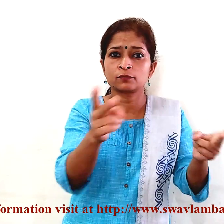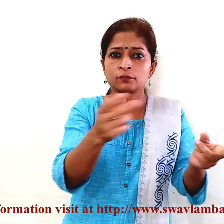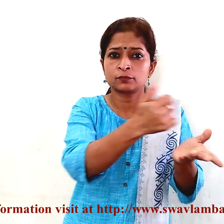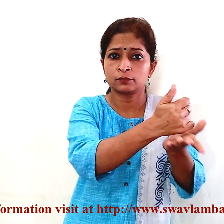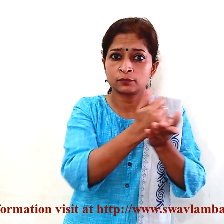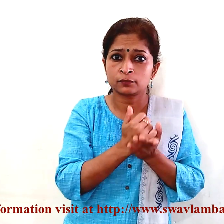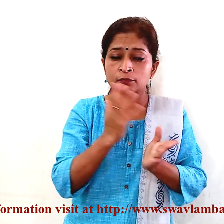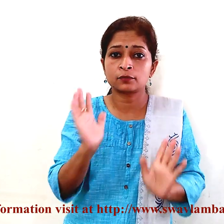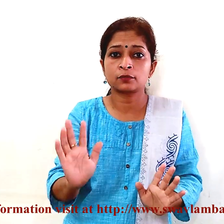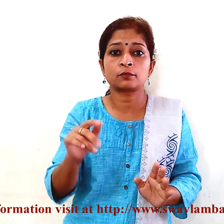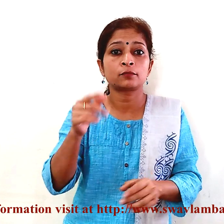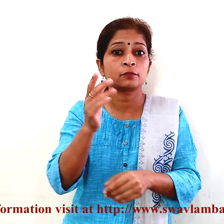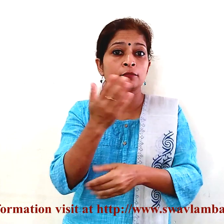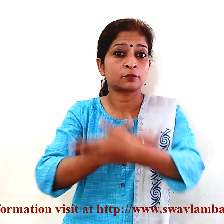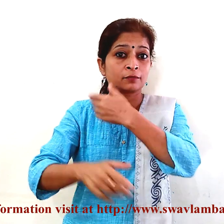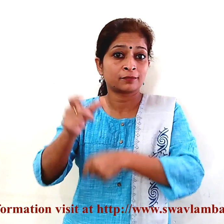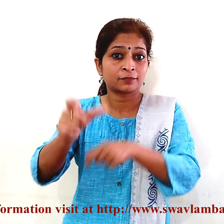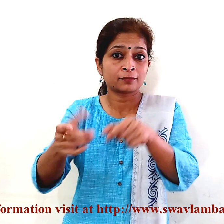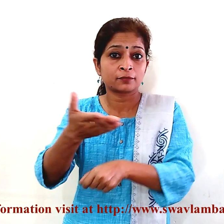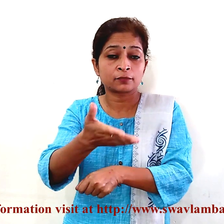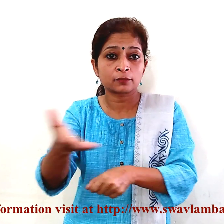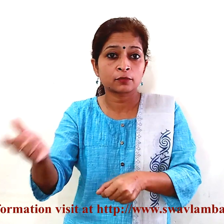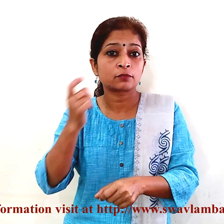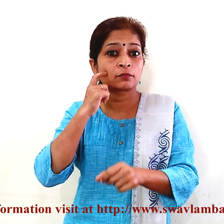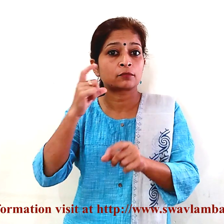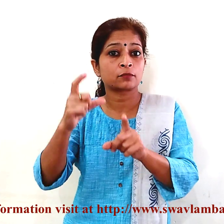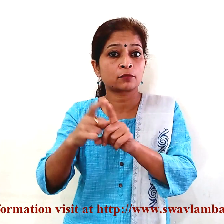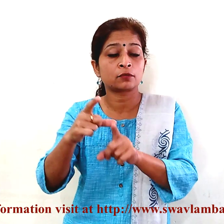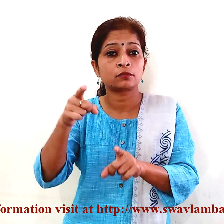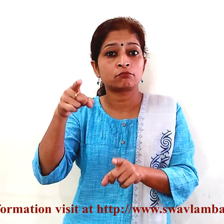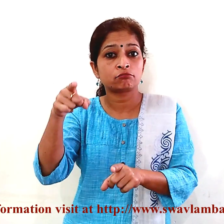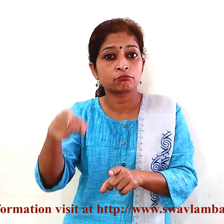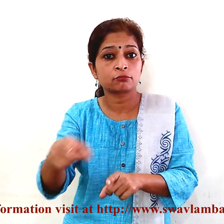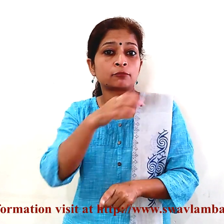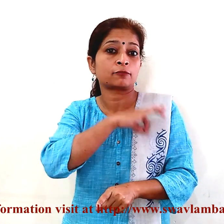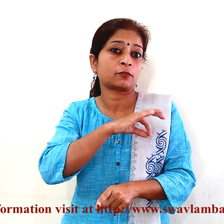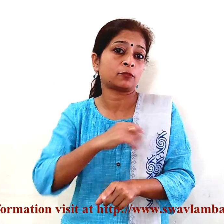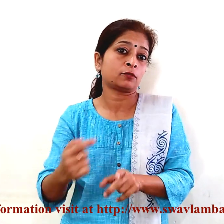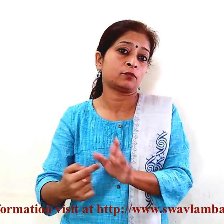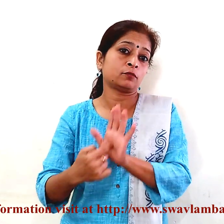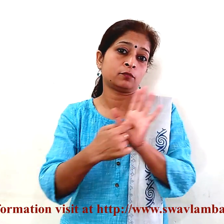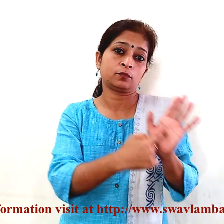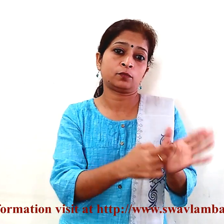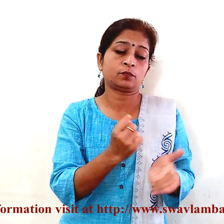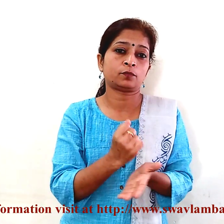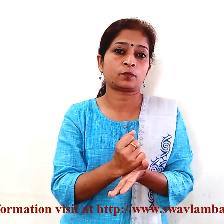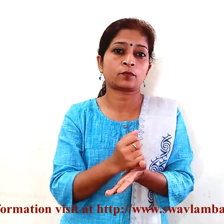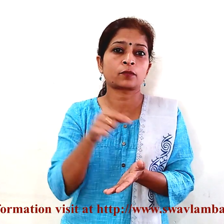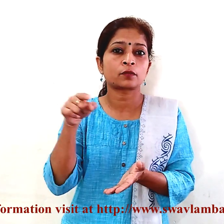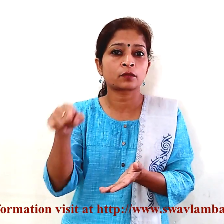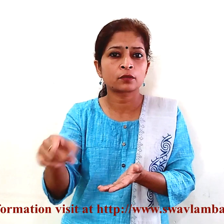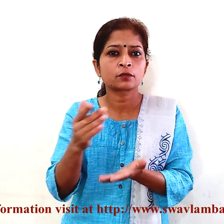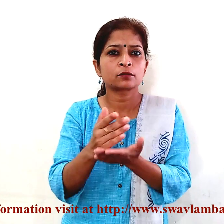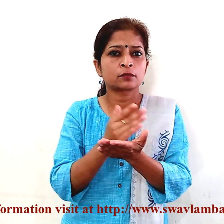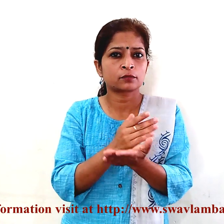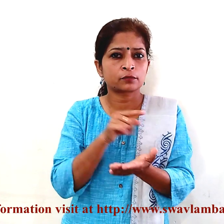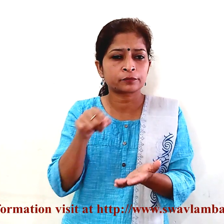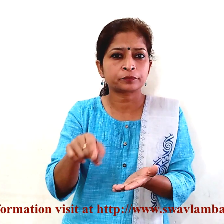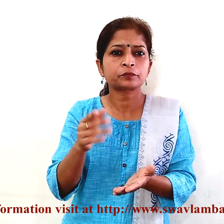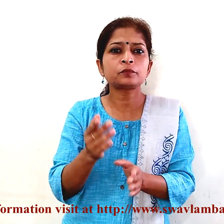उठाने के लिए दिव्यांगों को इसी ID Card के तहट लाब दिया जाएगा इस योजना के तहट जिन लोगों के पहले